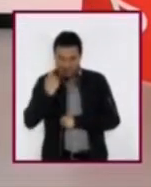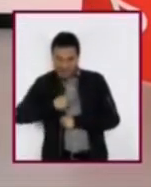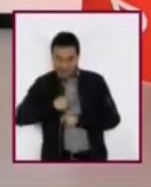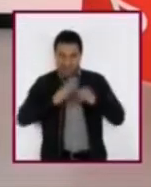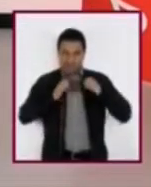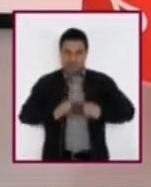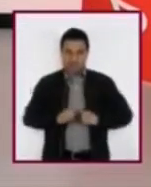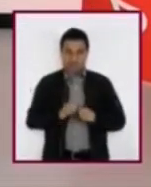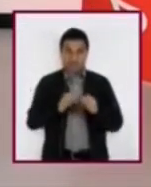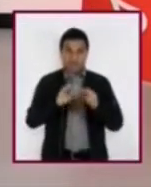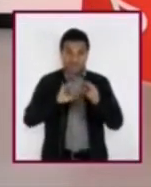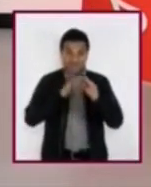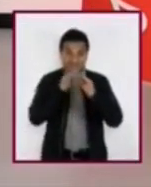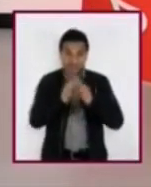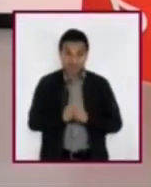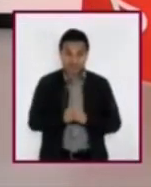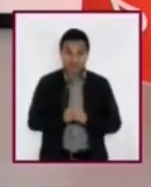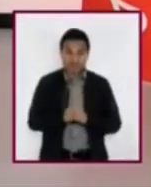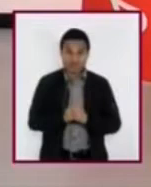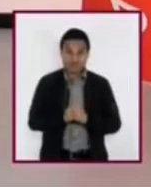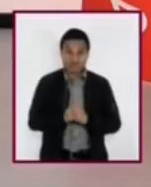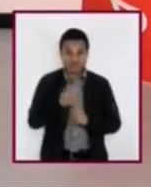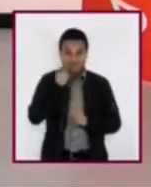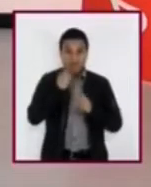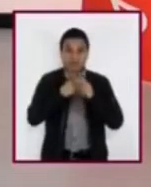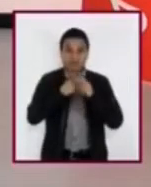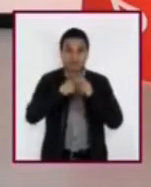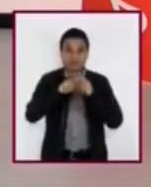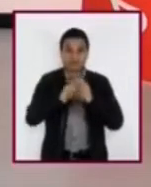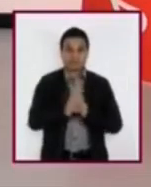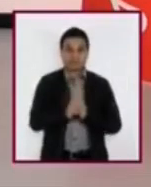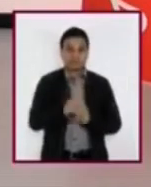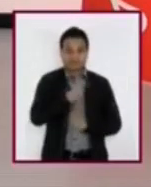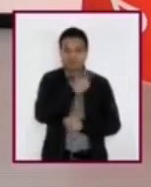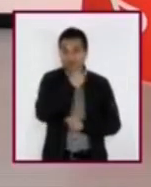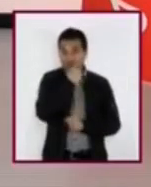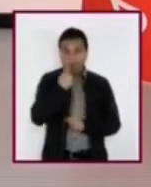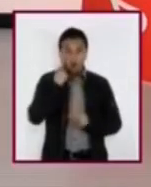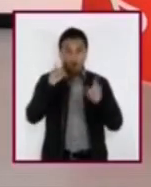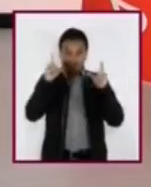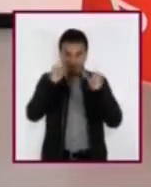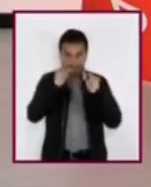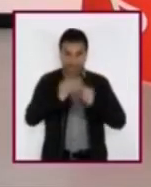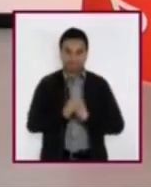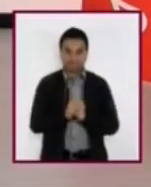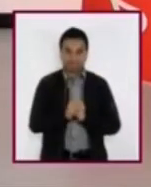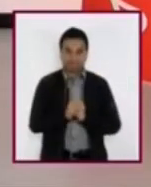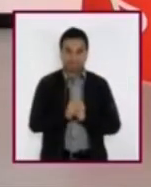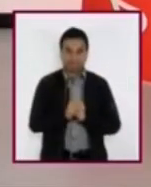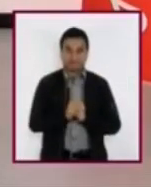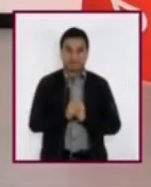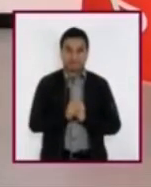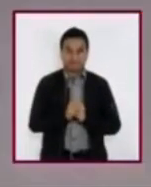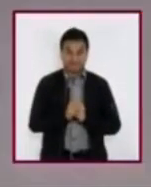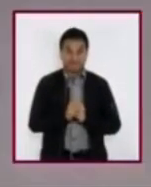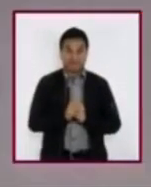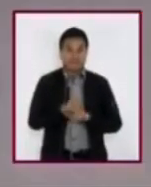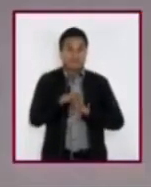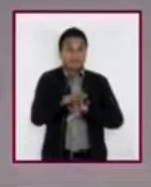¿Preparados? ¿Preparados? Empecemos por los dedos. Sí, cierra tus ojos. Los dedos de nuestros pies.